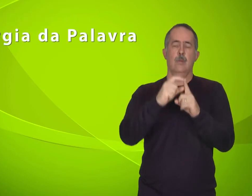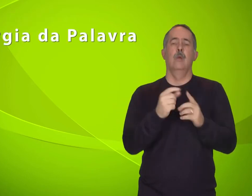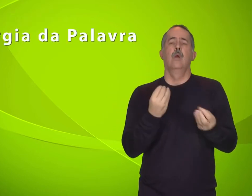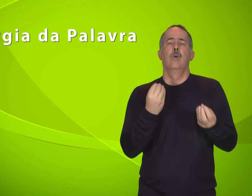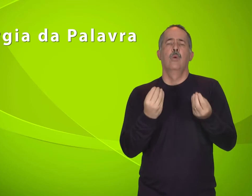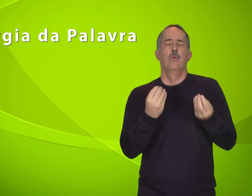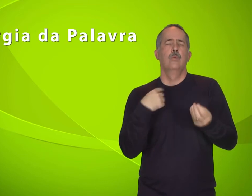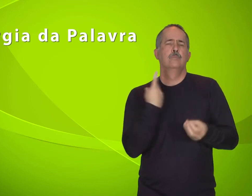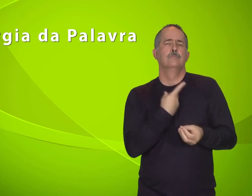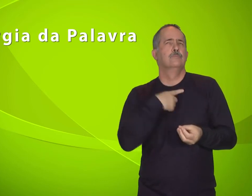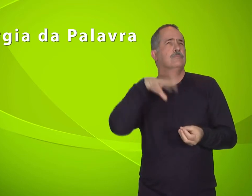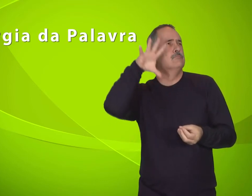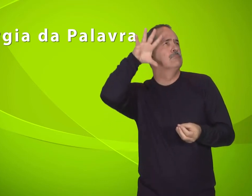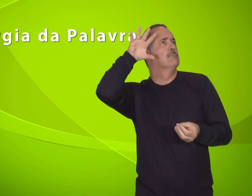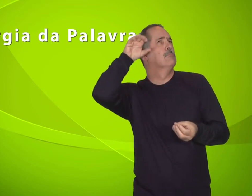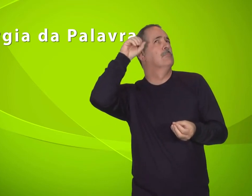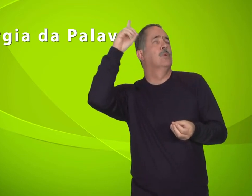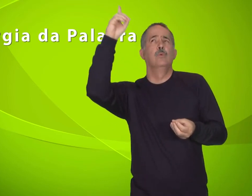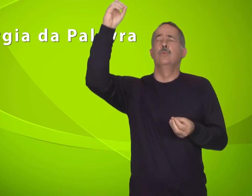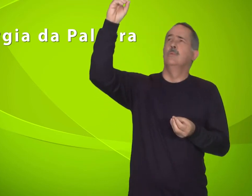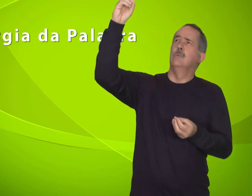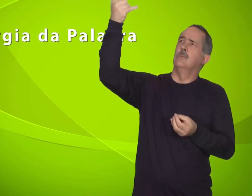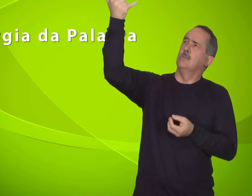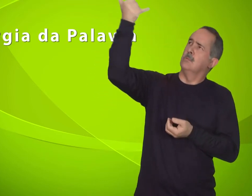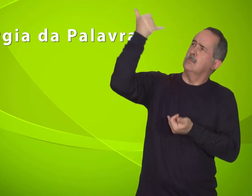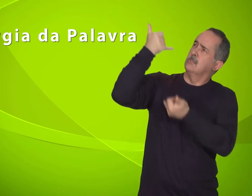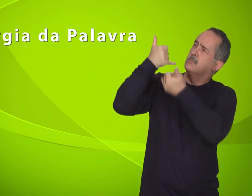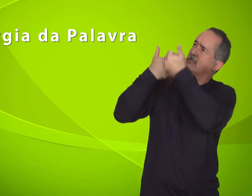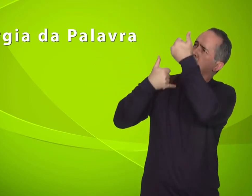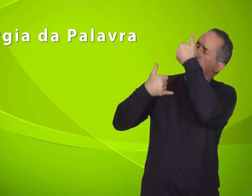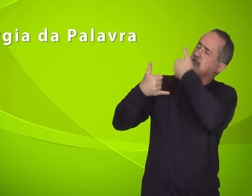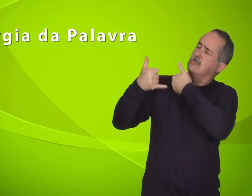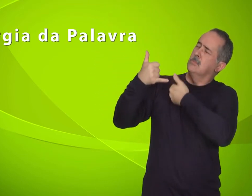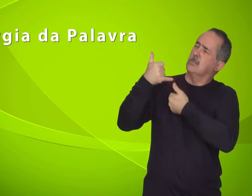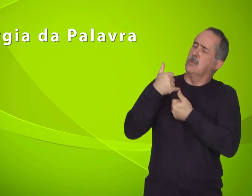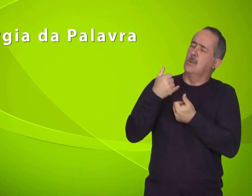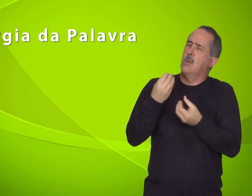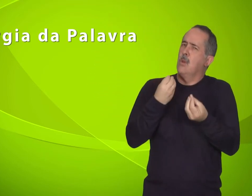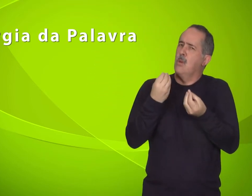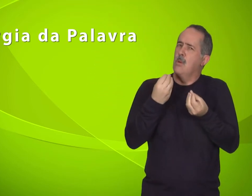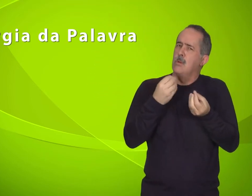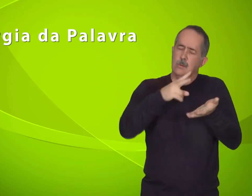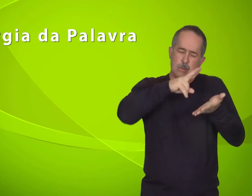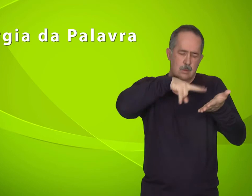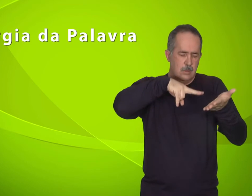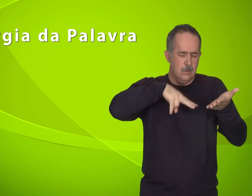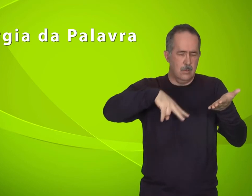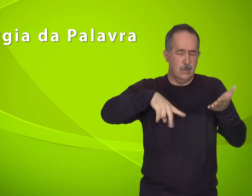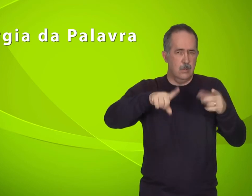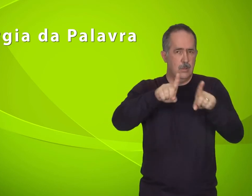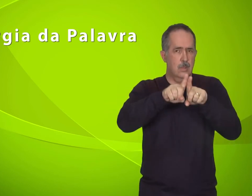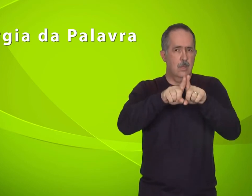escutamos Deus nos falando por meio das leituras e salmos.